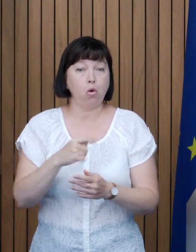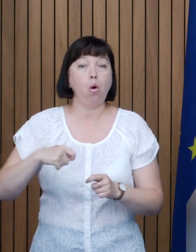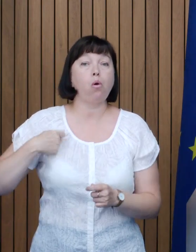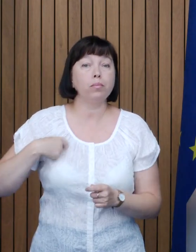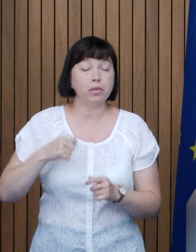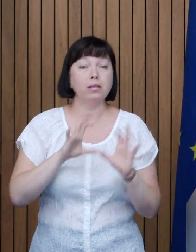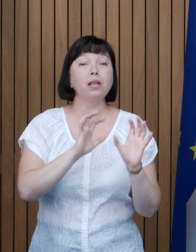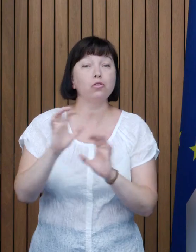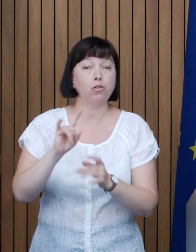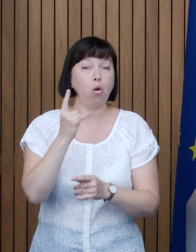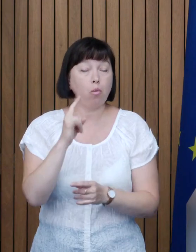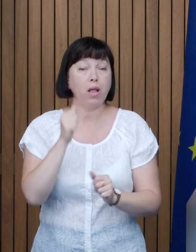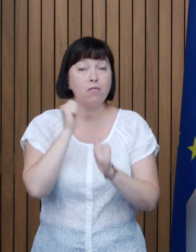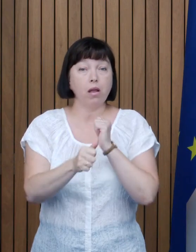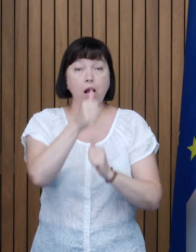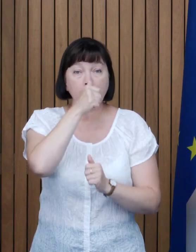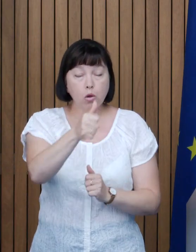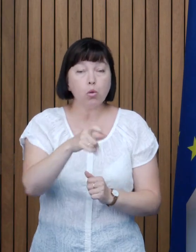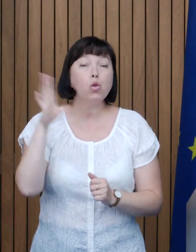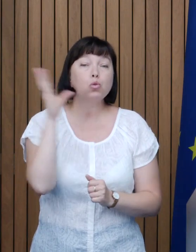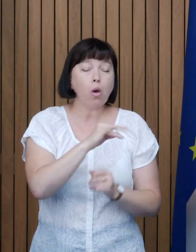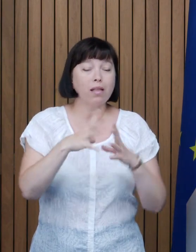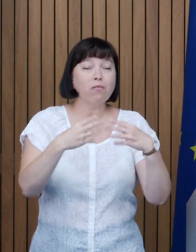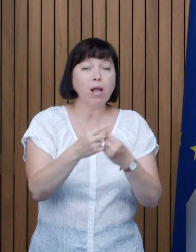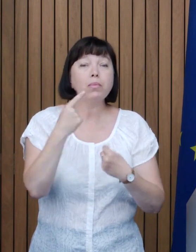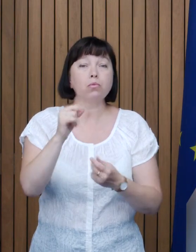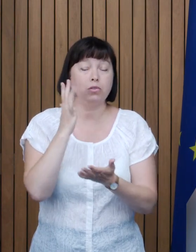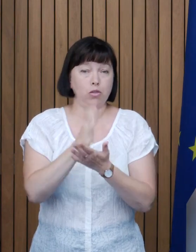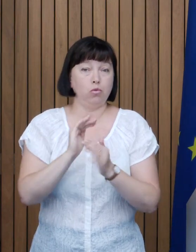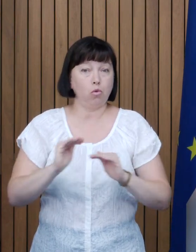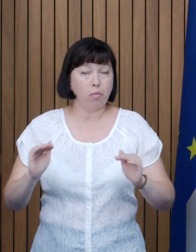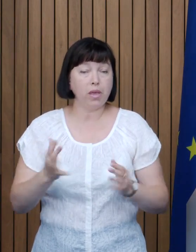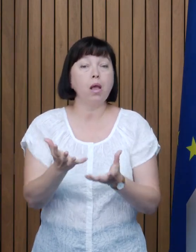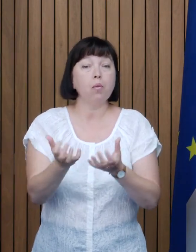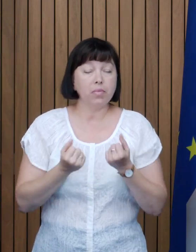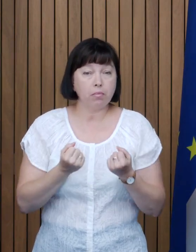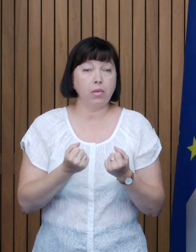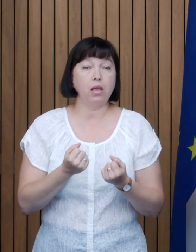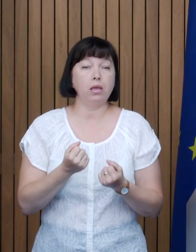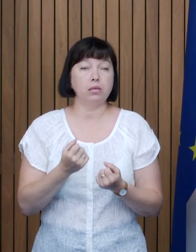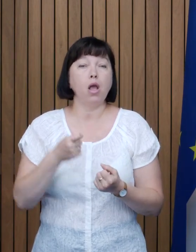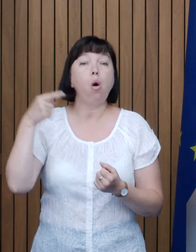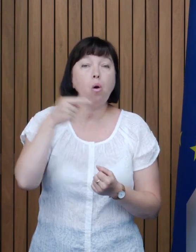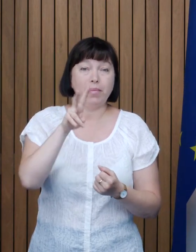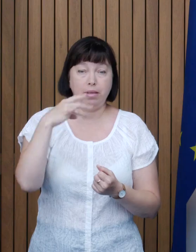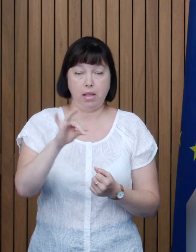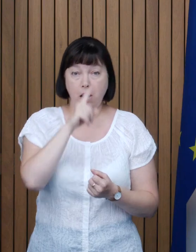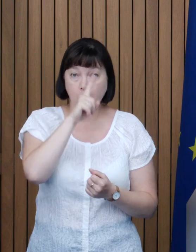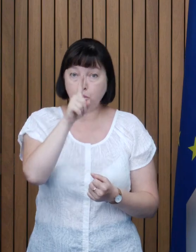de îngrijire a copilului În fiecare lună toate familiile care au copii în Republica Moldova primesc adițional încă câte 1000 de lei